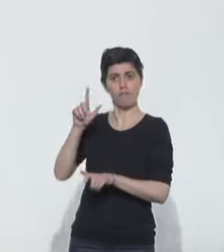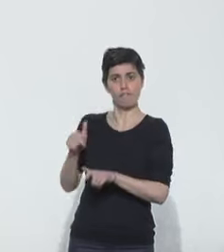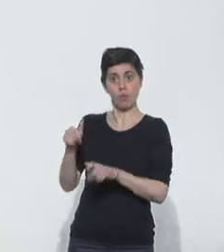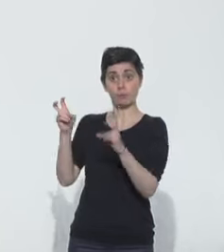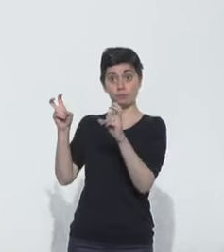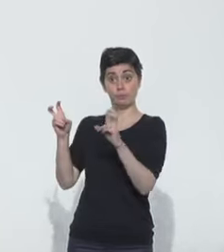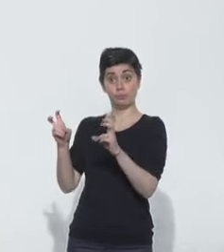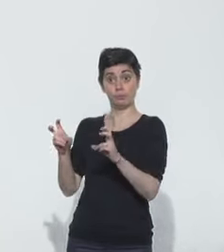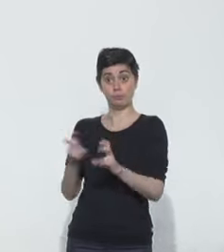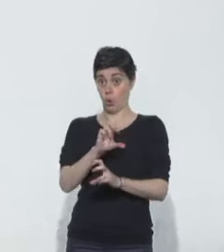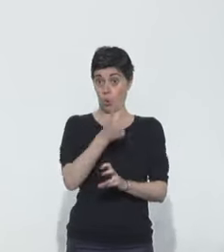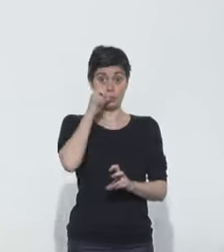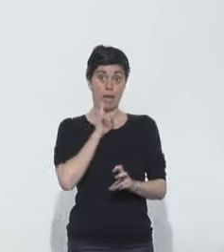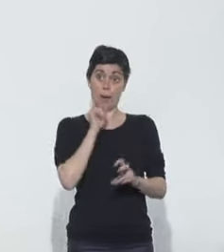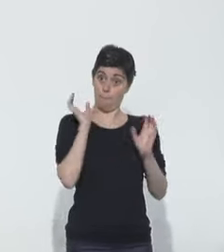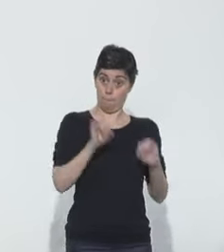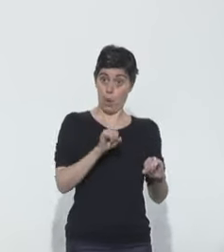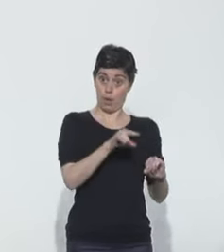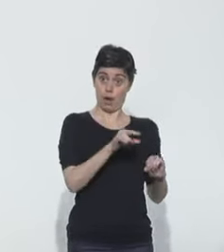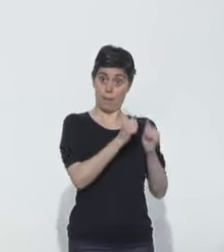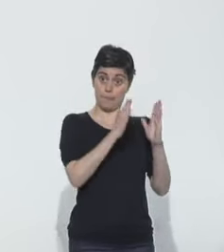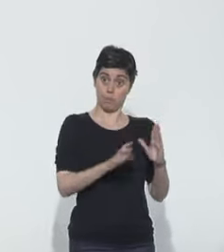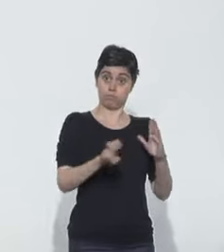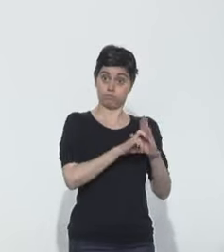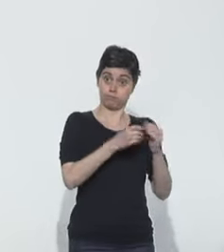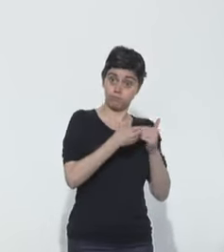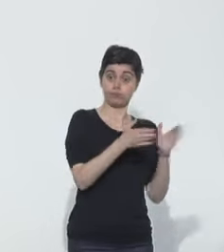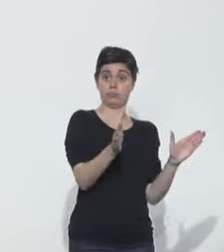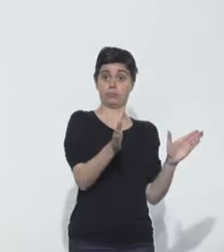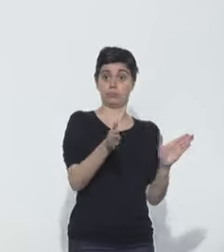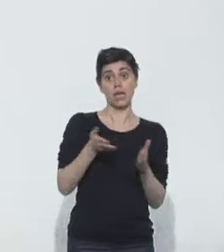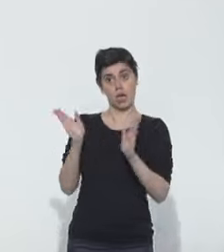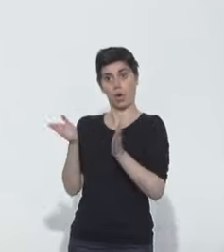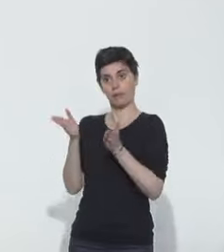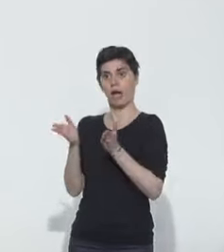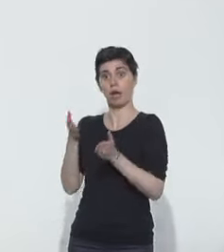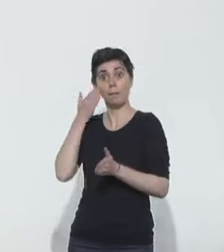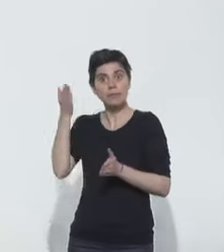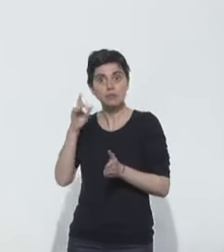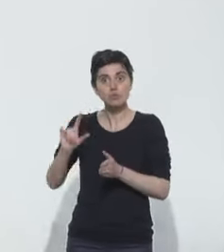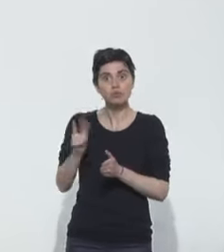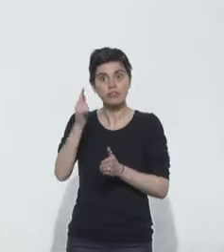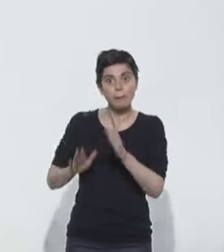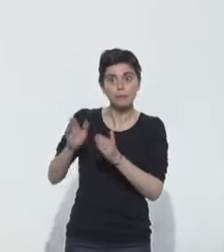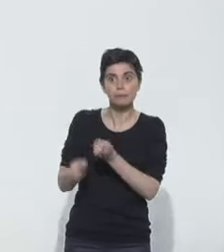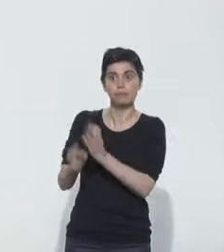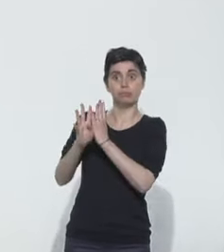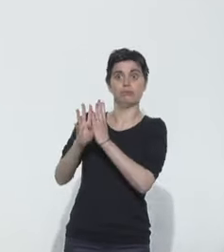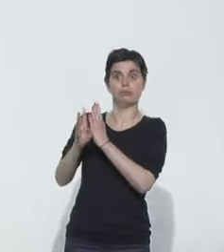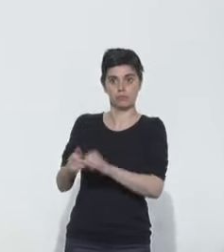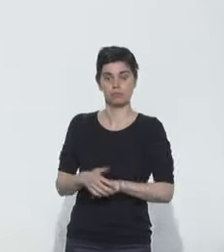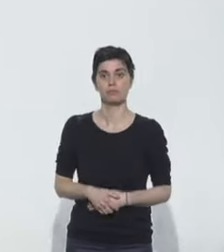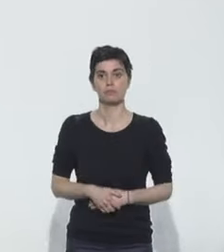retombé le 11 mai pour que le déconfinement soit possible et que les services hospitaliers puissent faire face à une seconde vague ? Le plus bas possible.